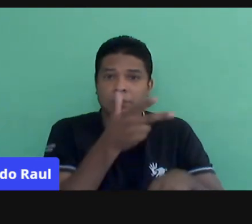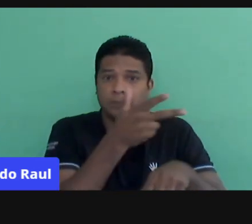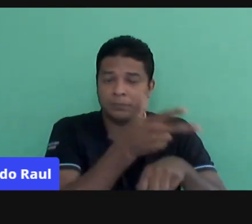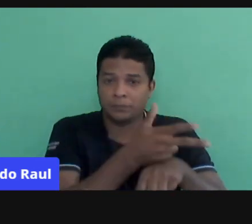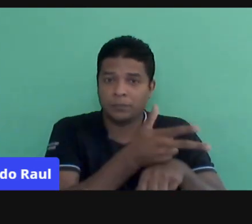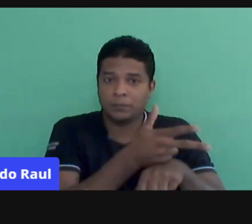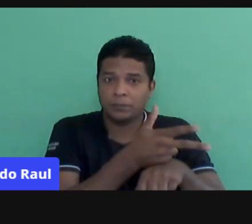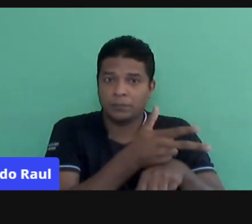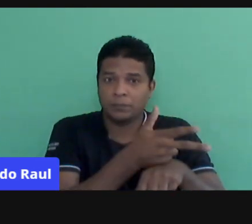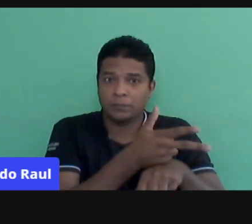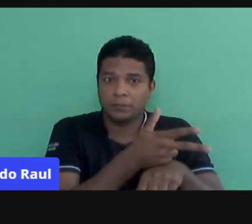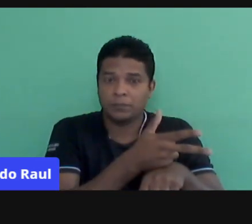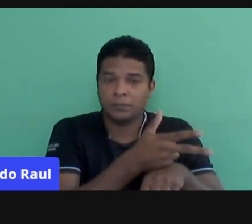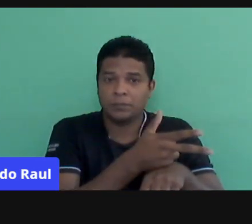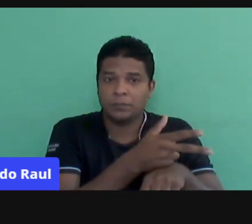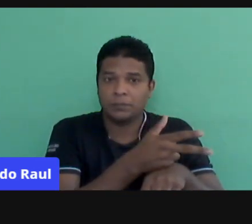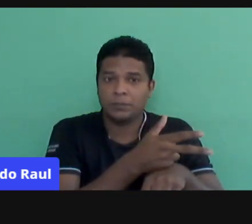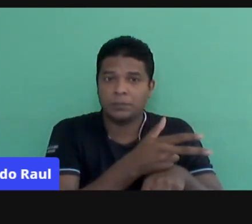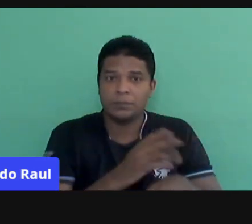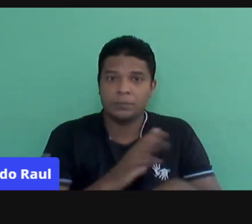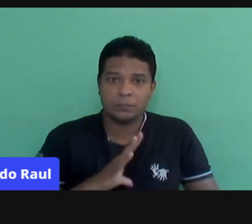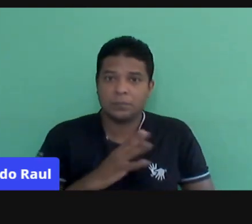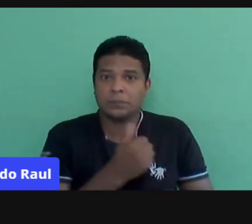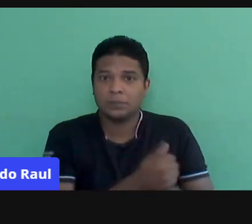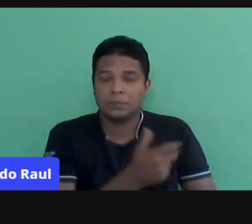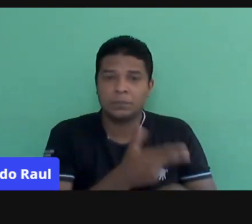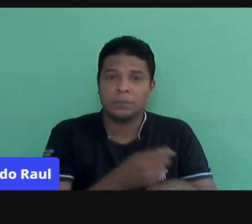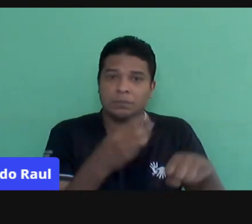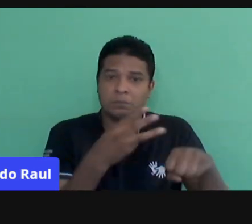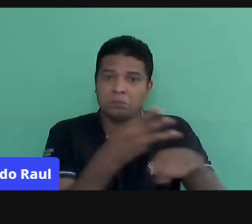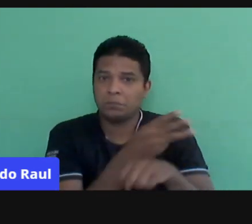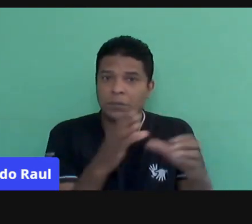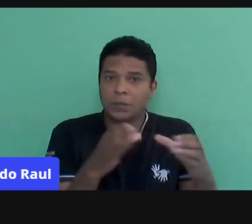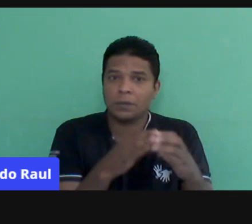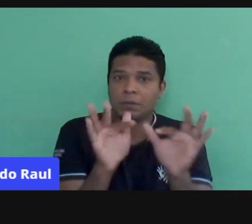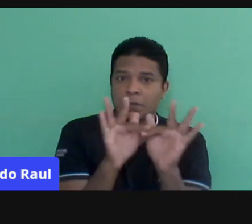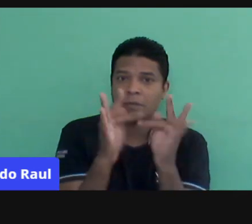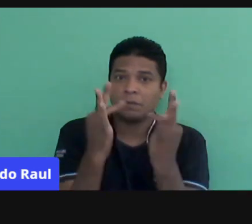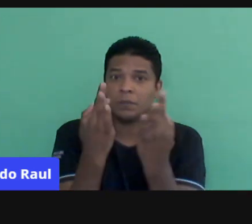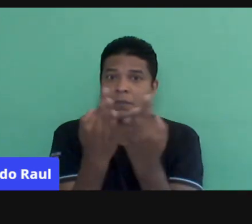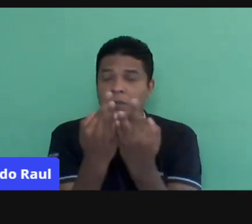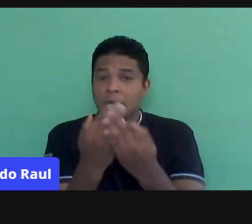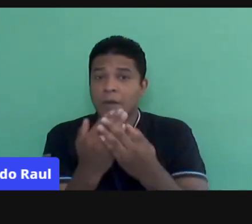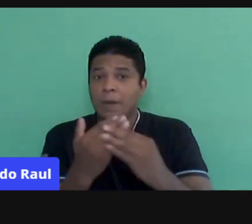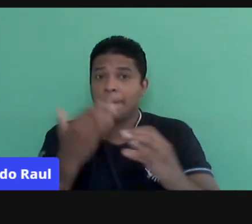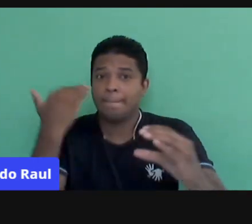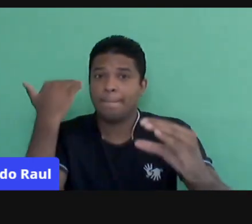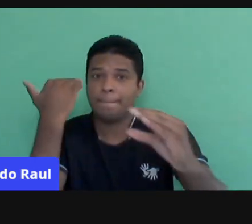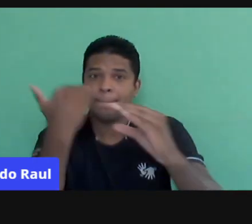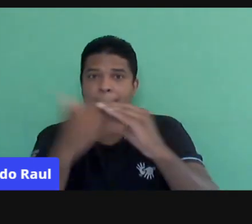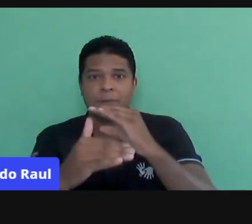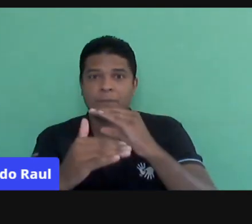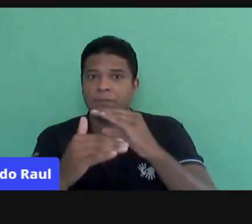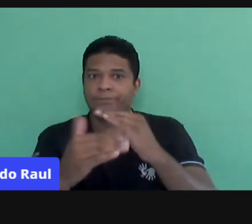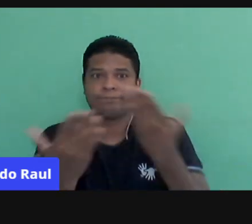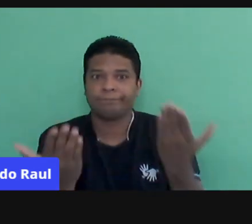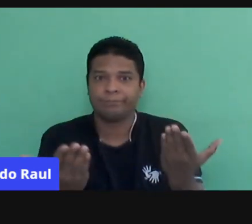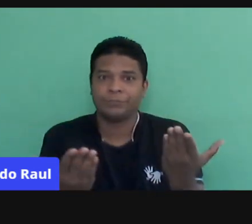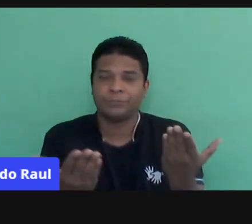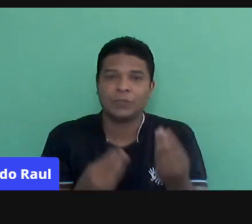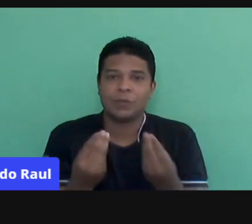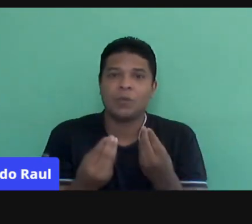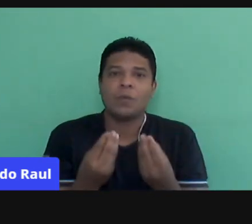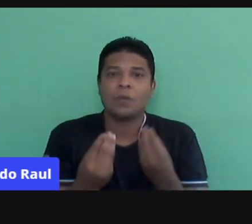e vai mandar para o WhatsApp das famílias. A partir do momento que eu mando esse material, eu não tenho mais controle dele,